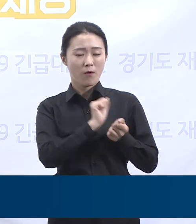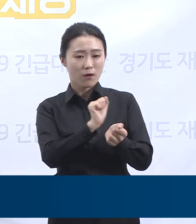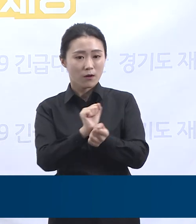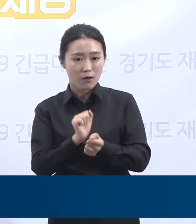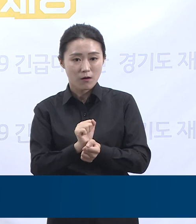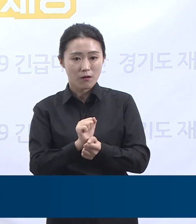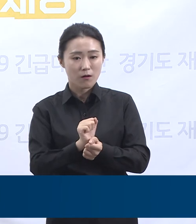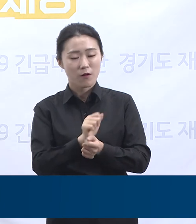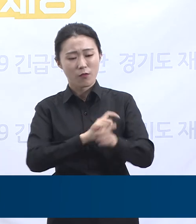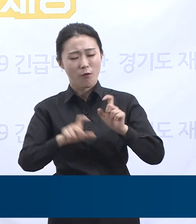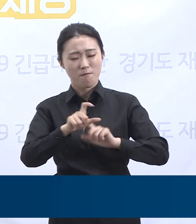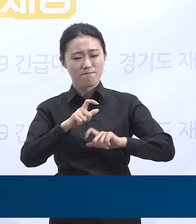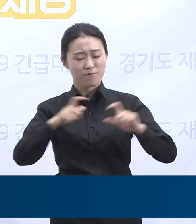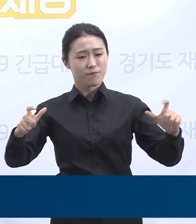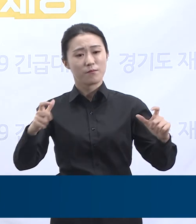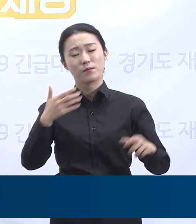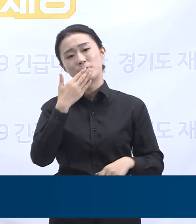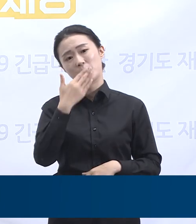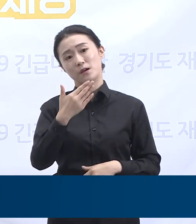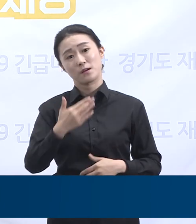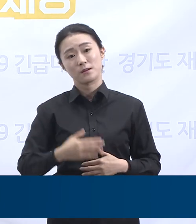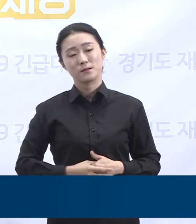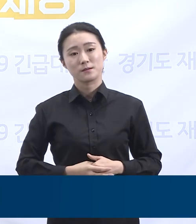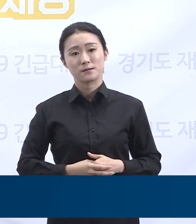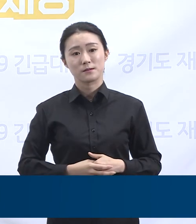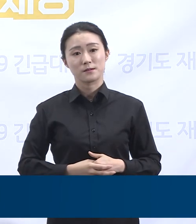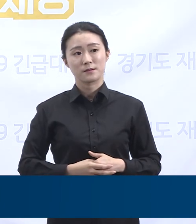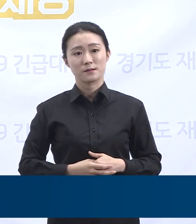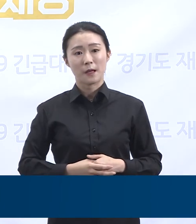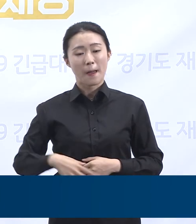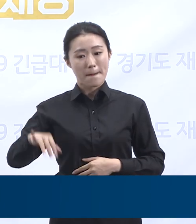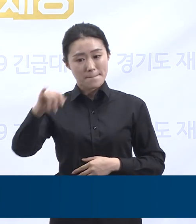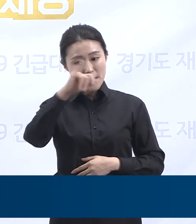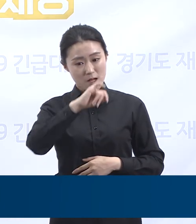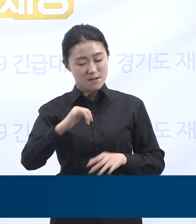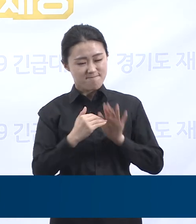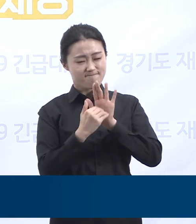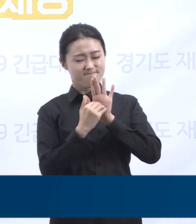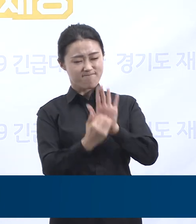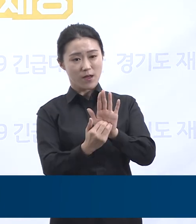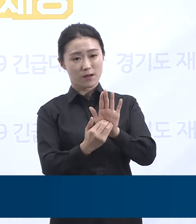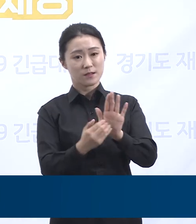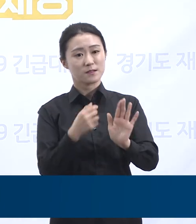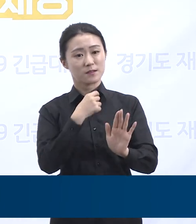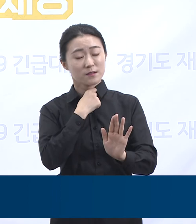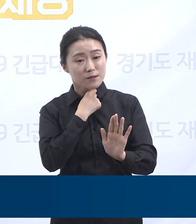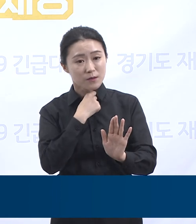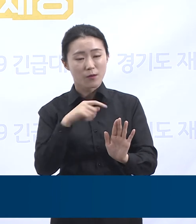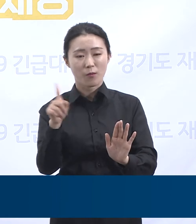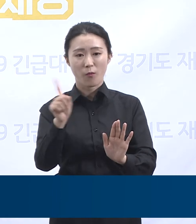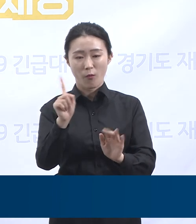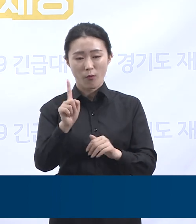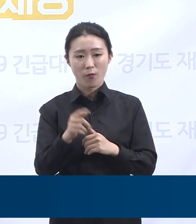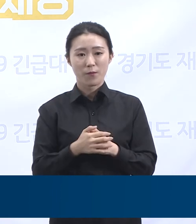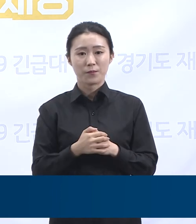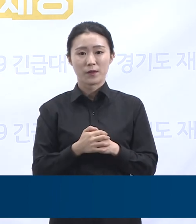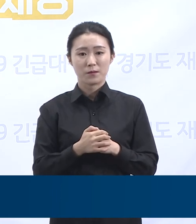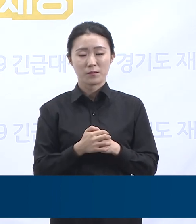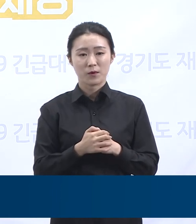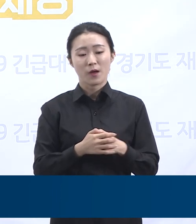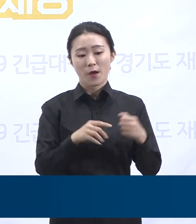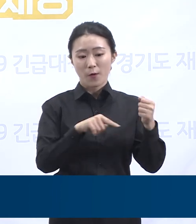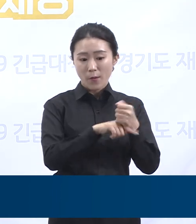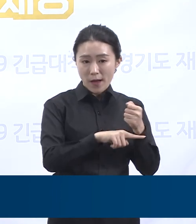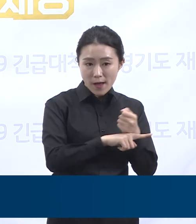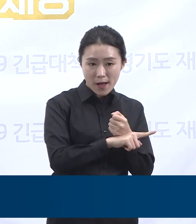확대되어도 이상하지 않습니다. 바이러스를 완벽하게 통제하고 싶은 우리의 소망은 실제의 의과학적 사실과